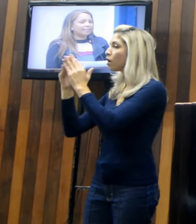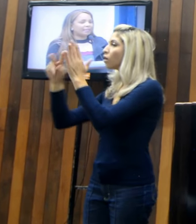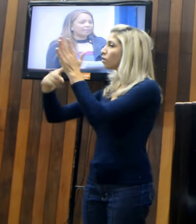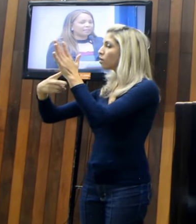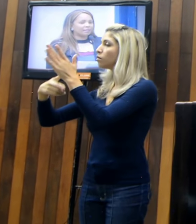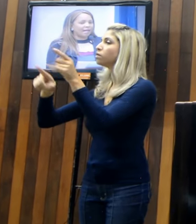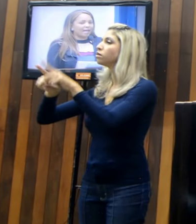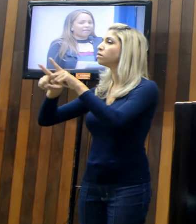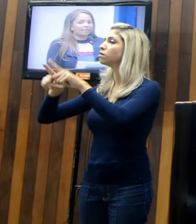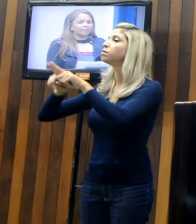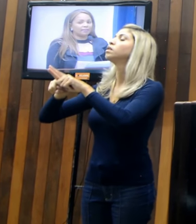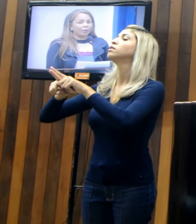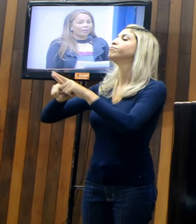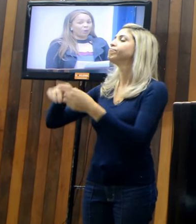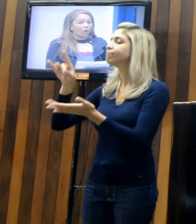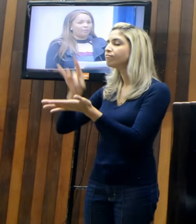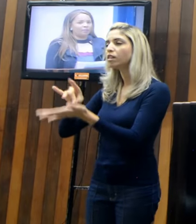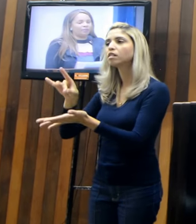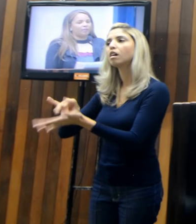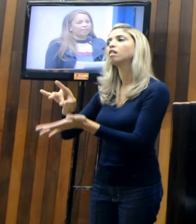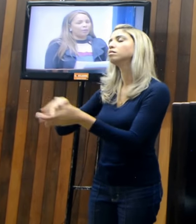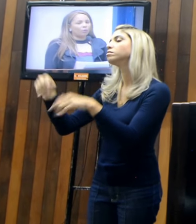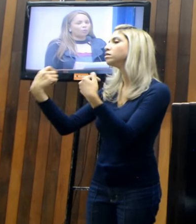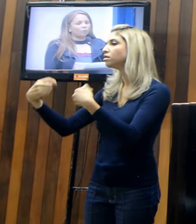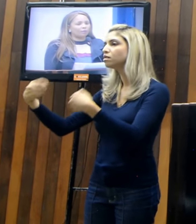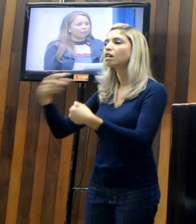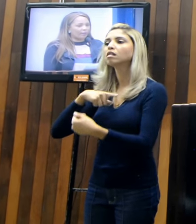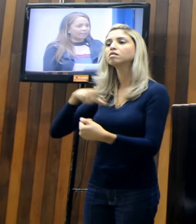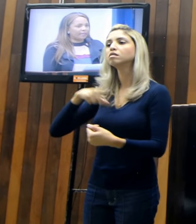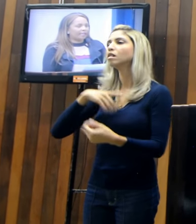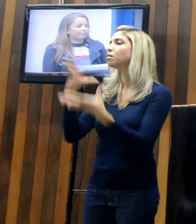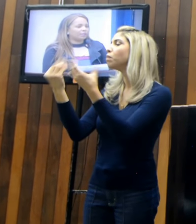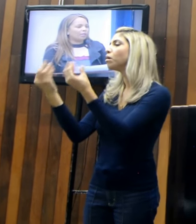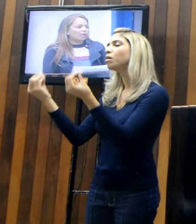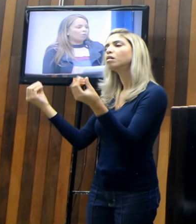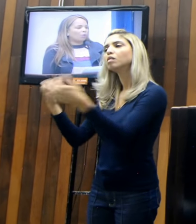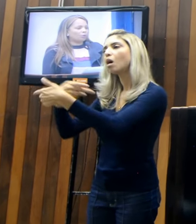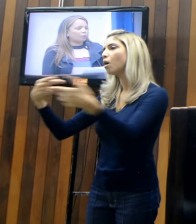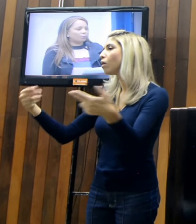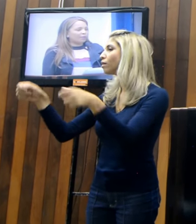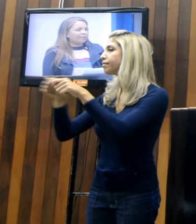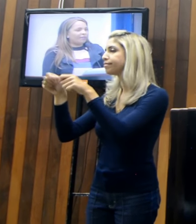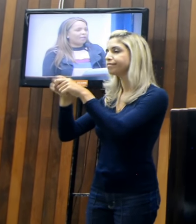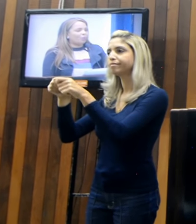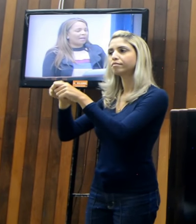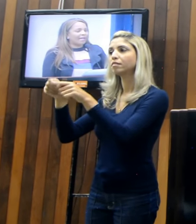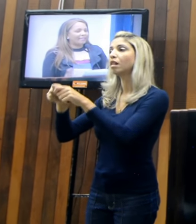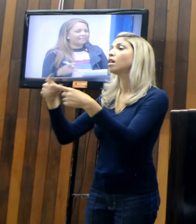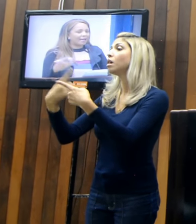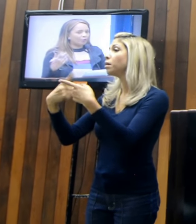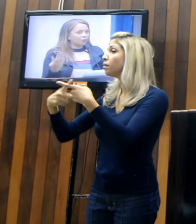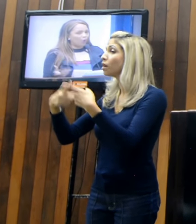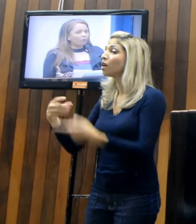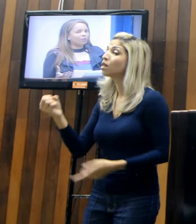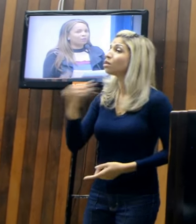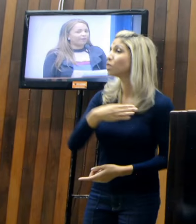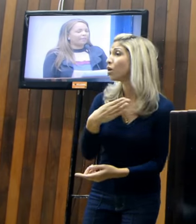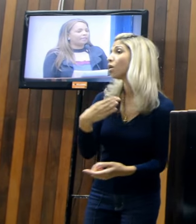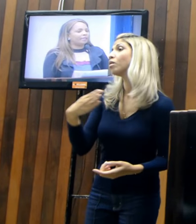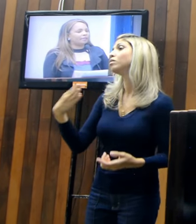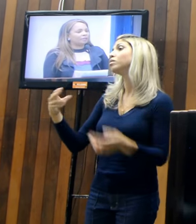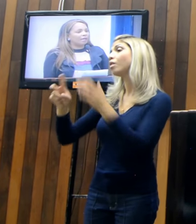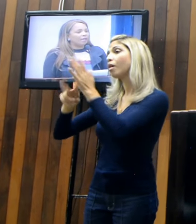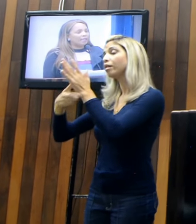as demandas lá são enormes, né, um condomínio tão recente, um condomínio que veio para realizar os sonhos das